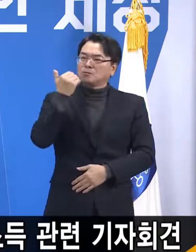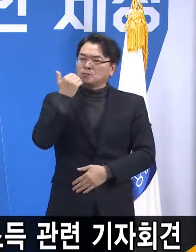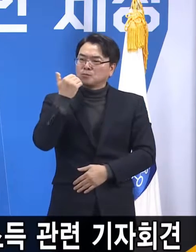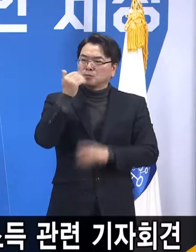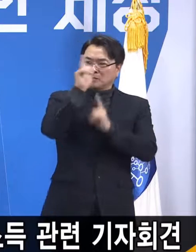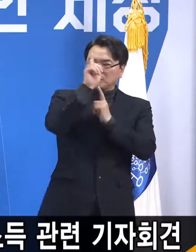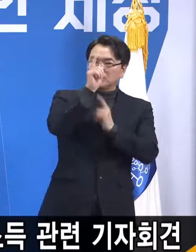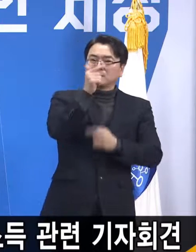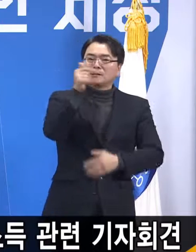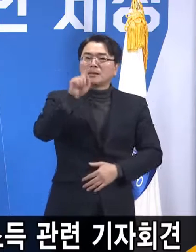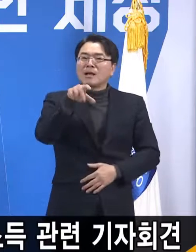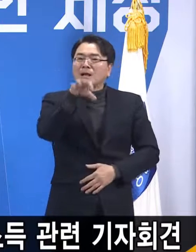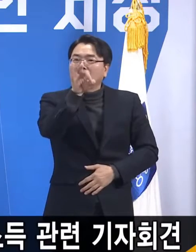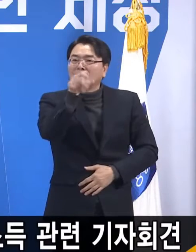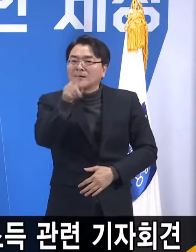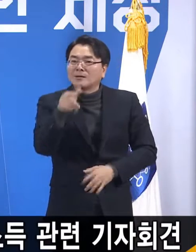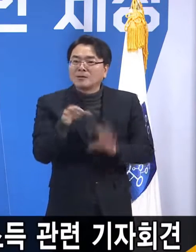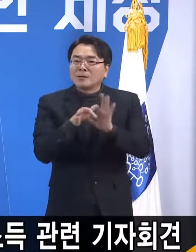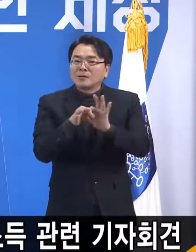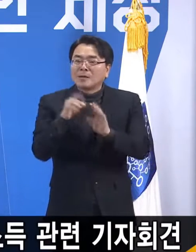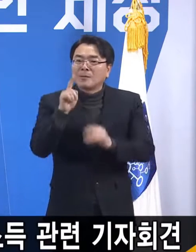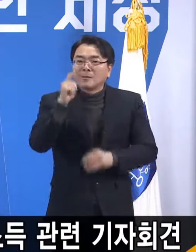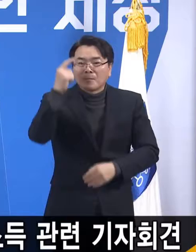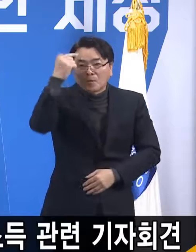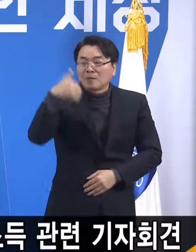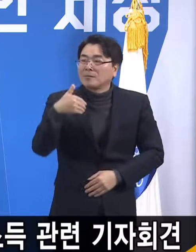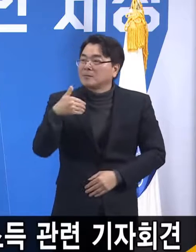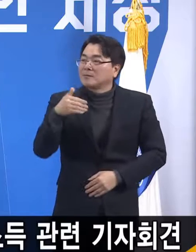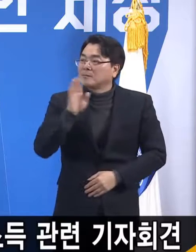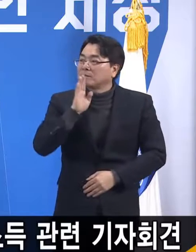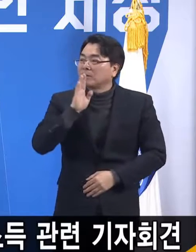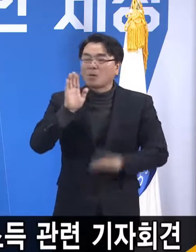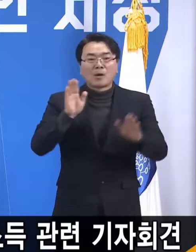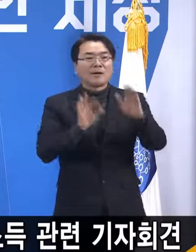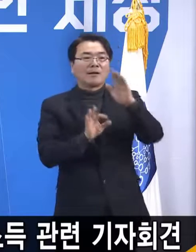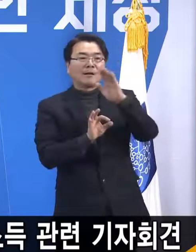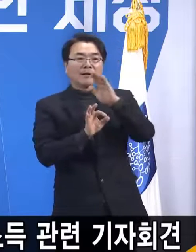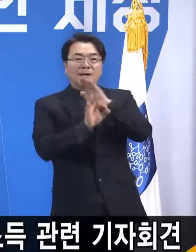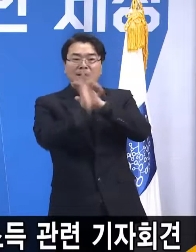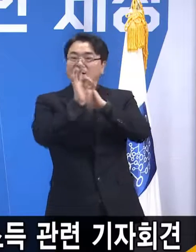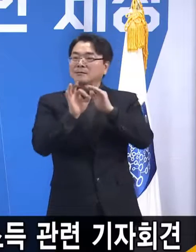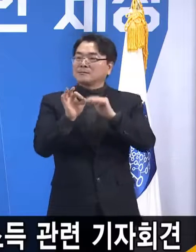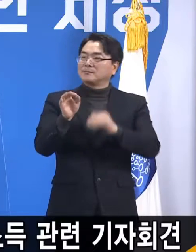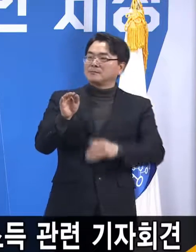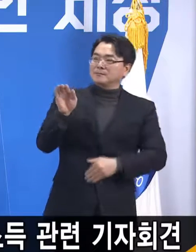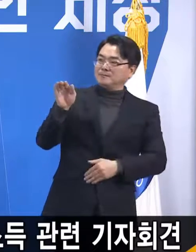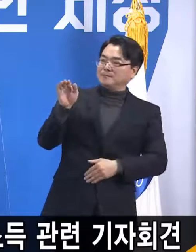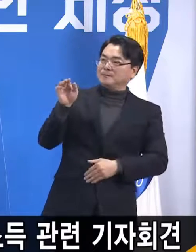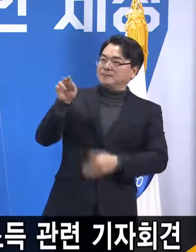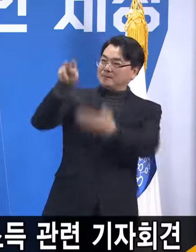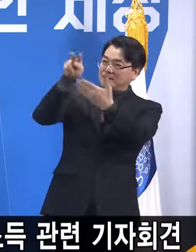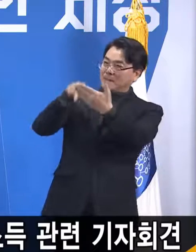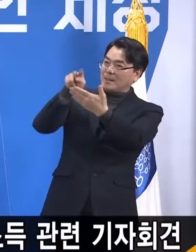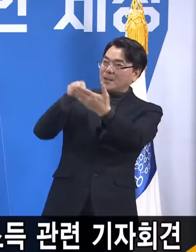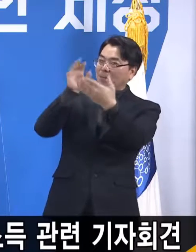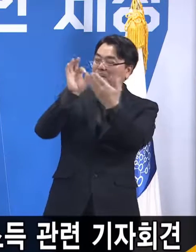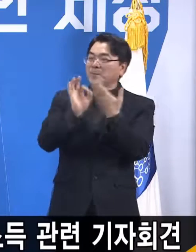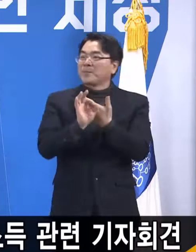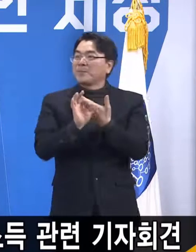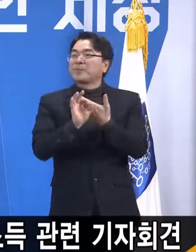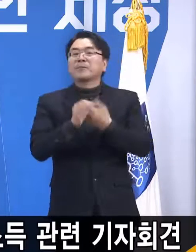대표님 말씀도 있었는데 제가 아침에 보니까 어디갔어요? 넘겨버렸어요? 아침에 보니까